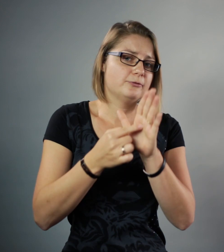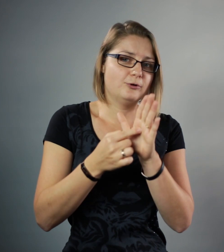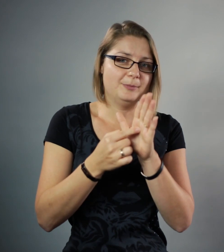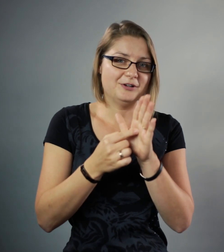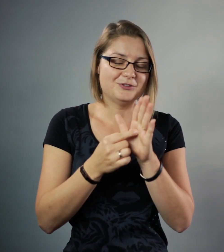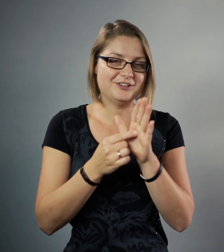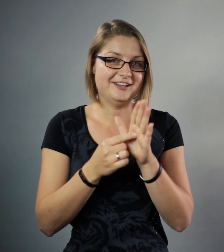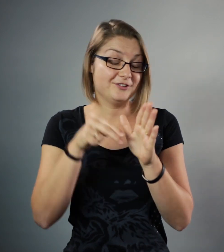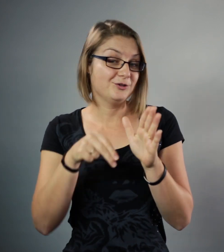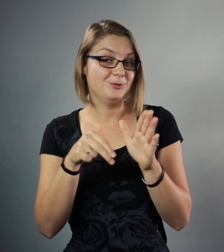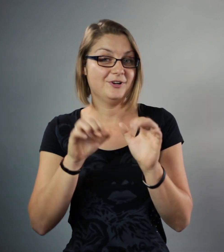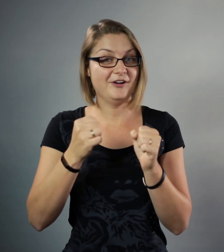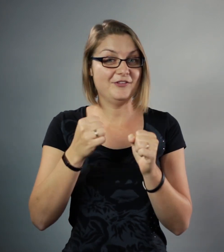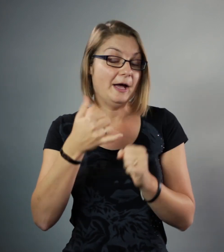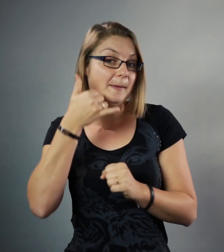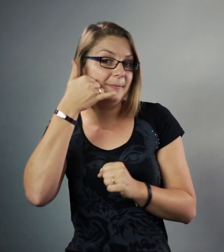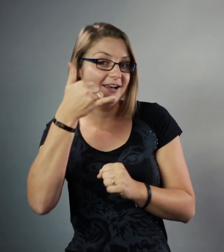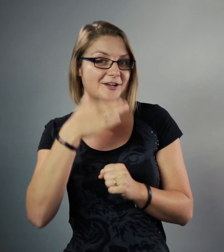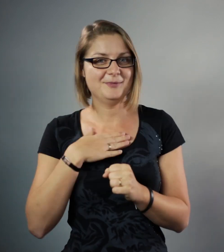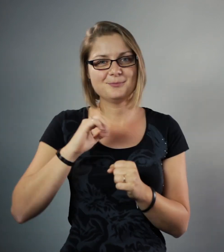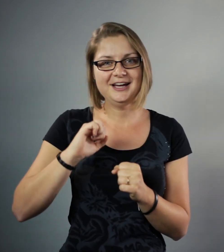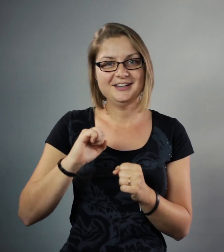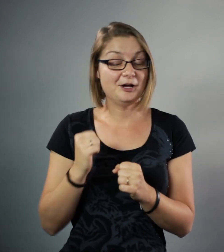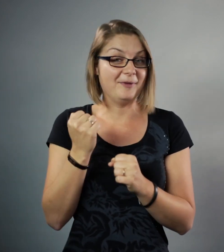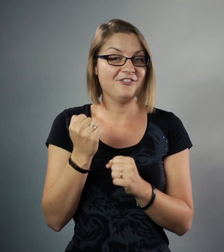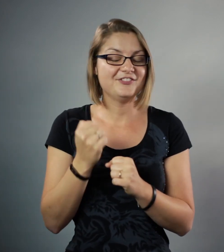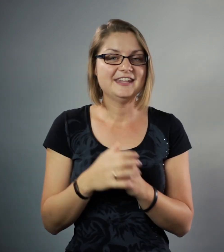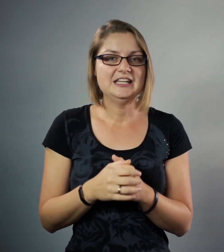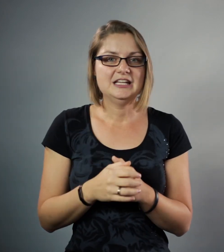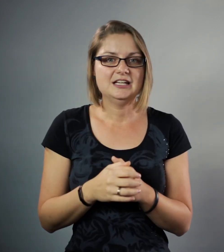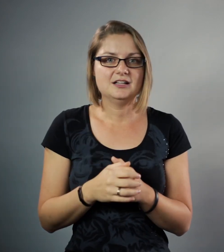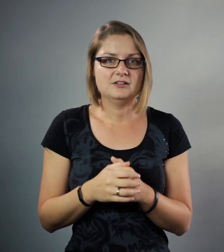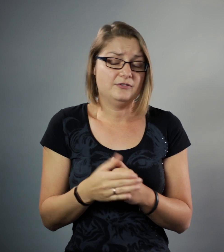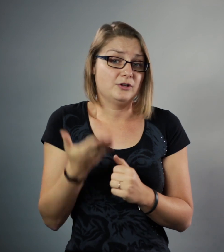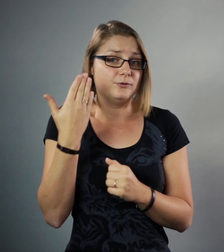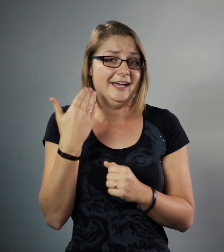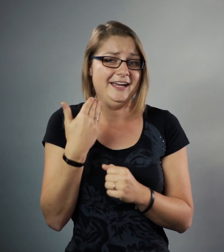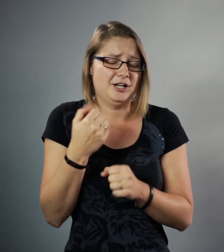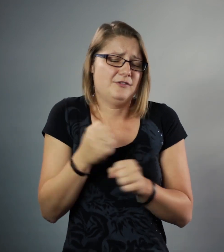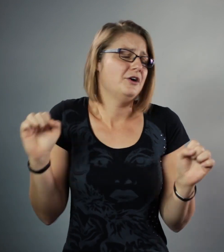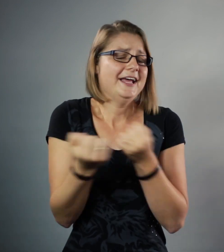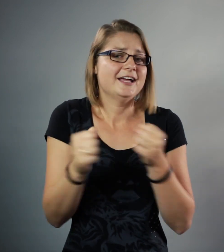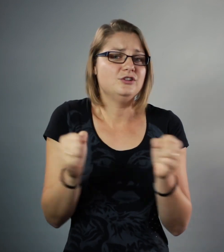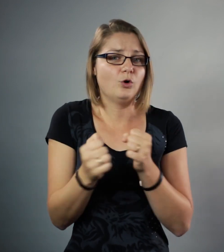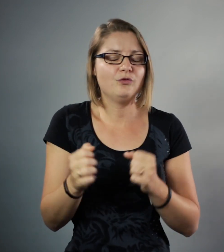Bijvoorbeeld dat ik nu kan bellen met mijn man. Terwijl dat voorheen gewoon echt niet kon.